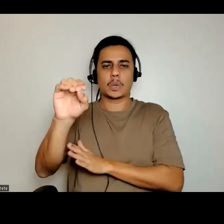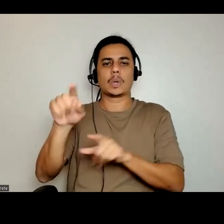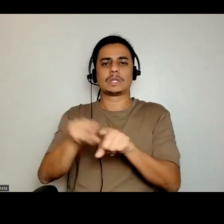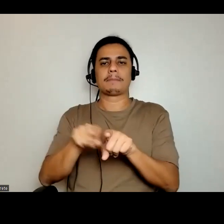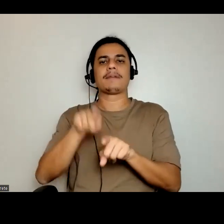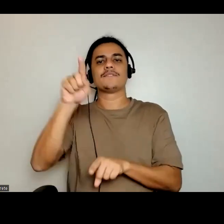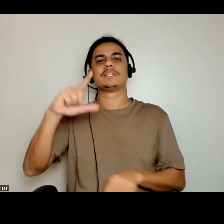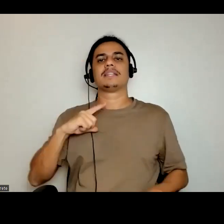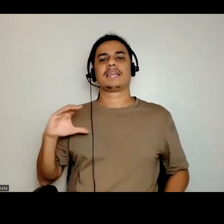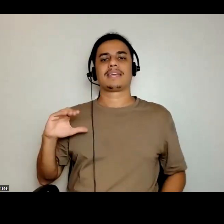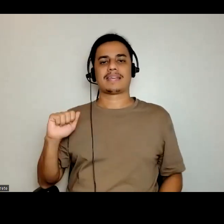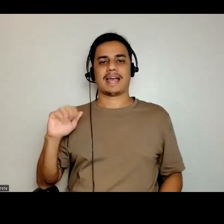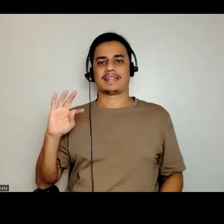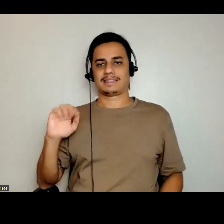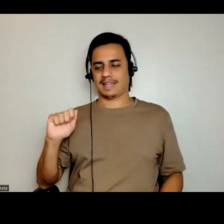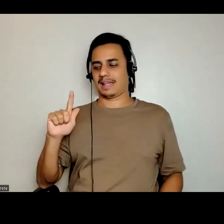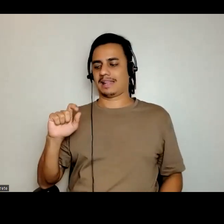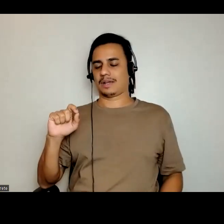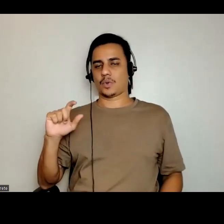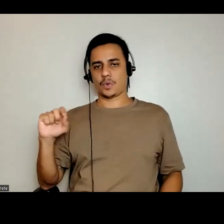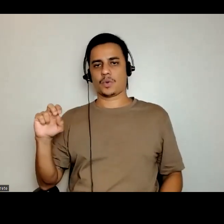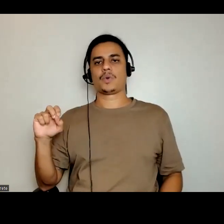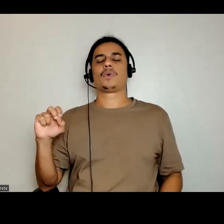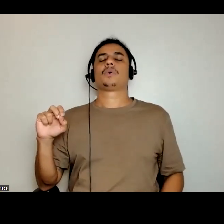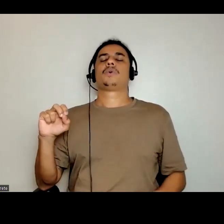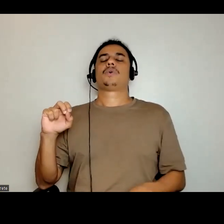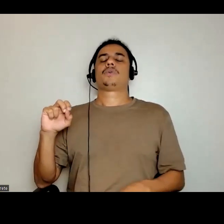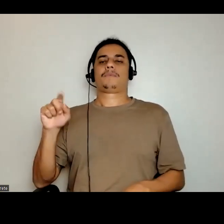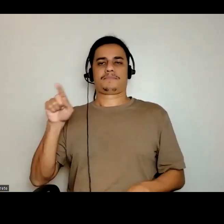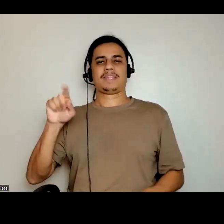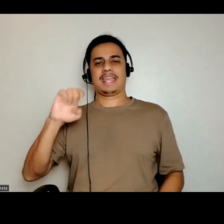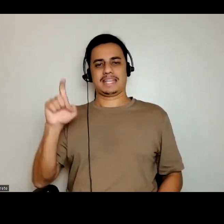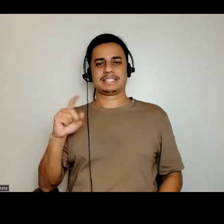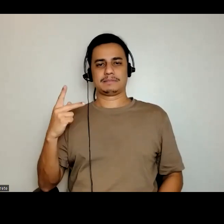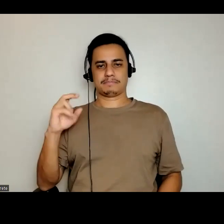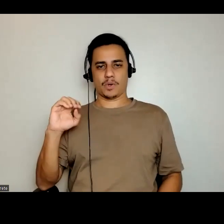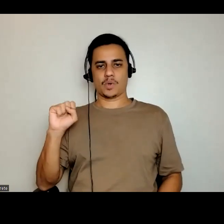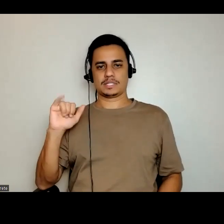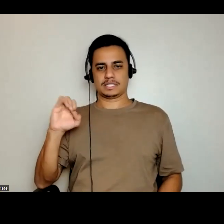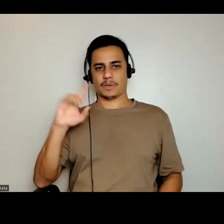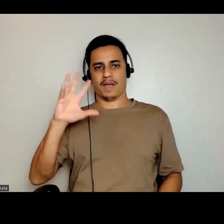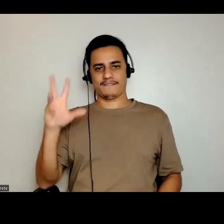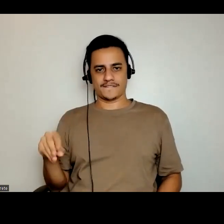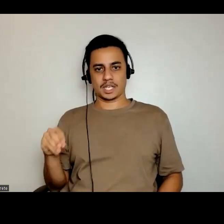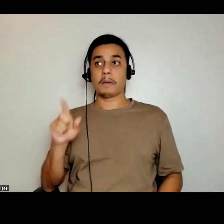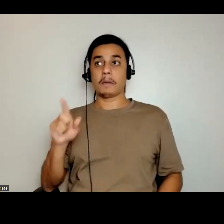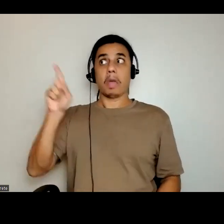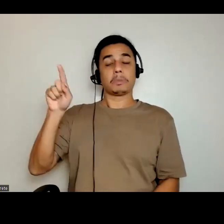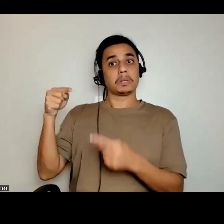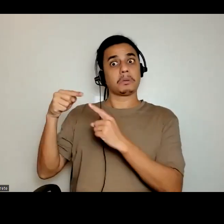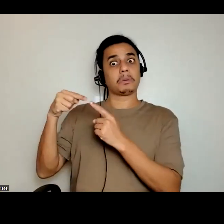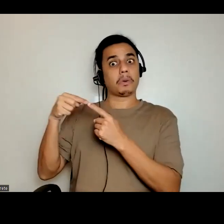ao catálogo dessa exposição ex-áfrica do CCBB. Aquilo, para mim, sintetiza o que eu acho que deveria ser uma exposição,